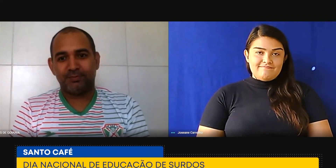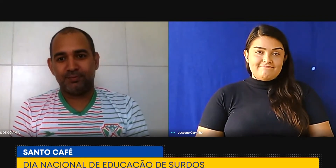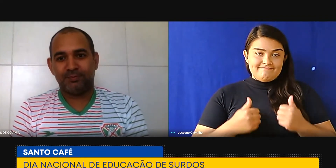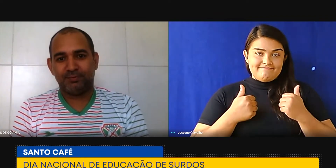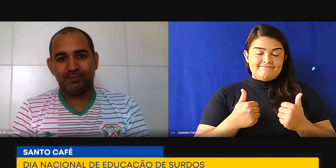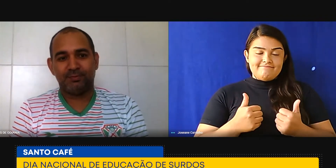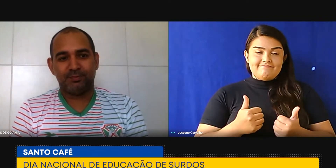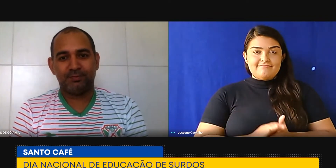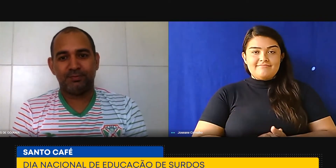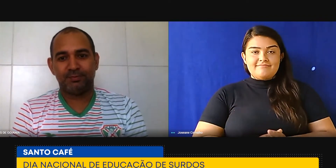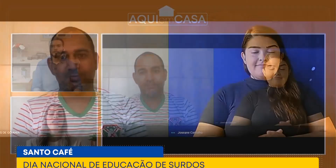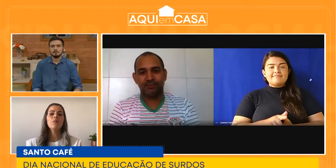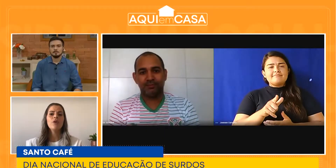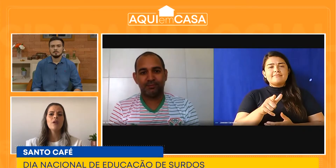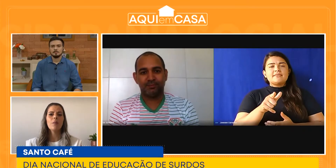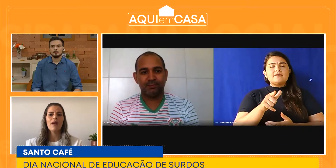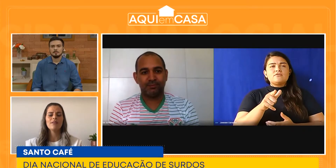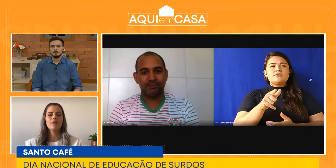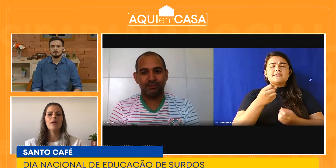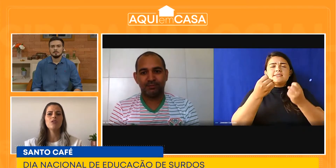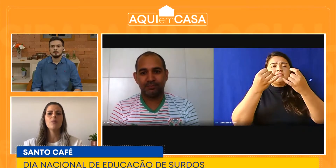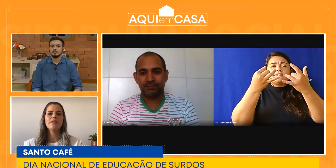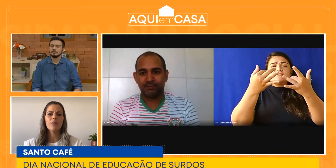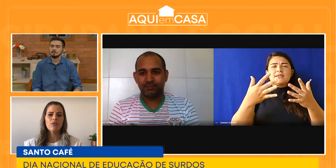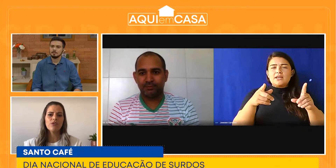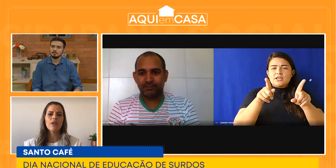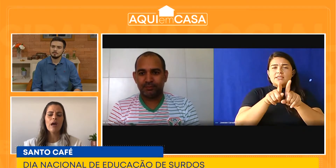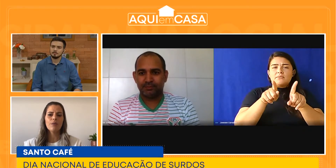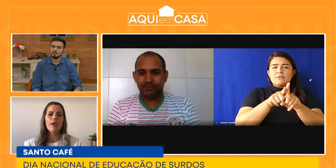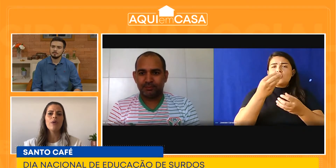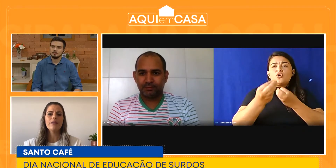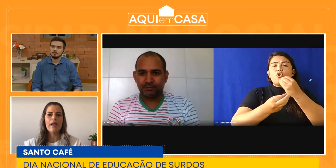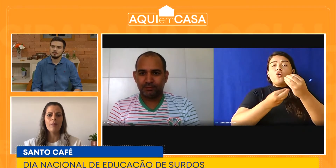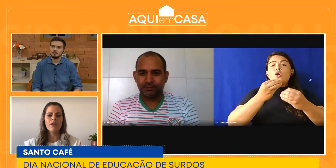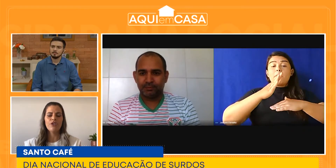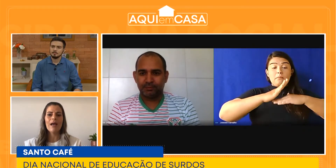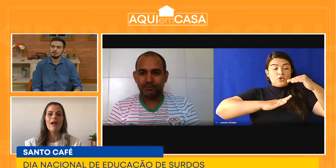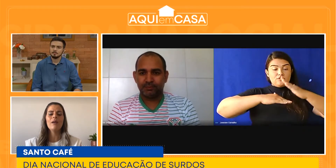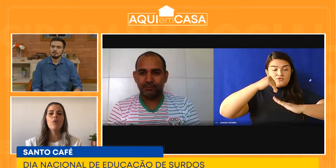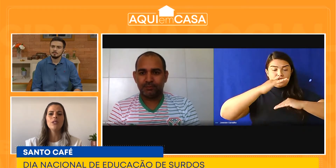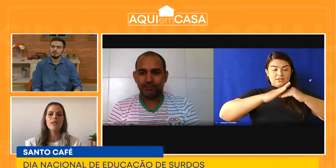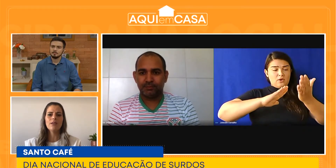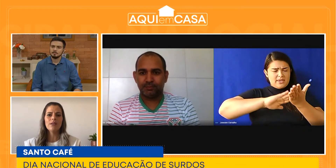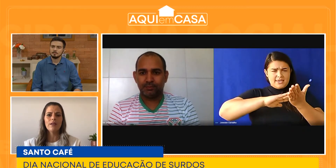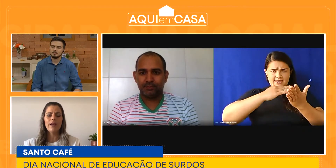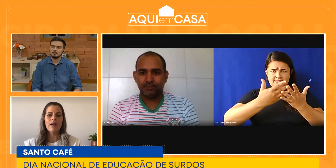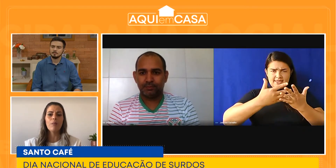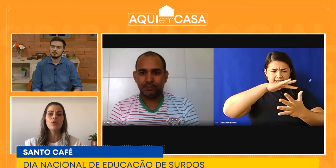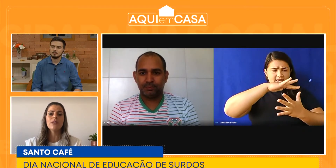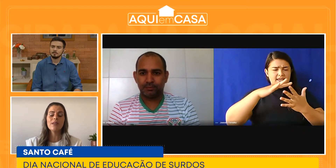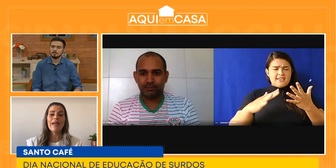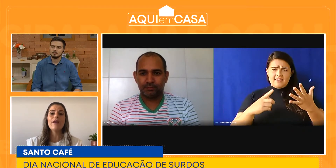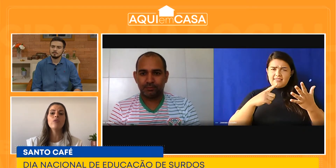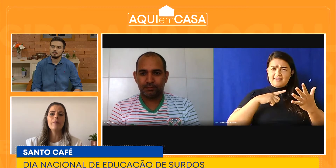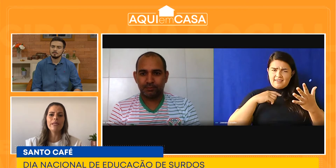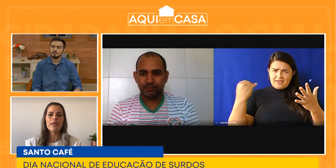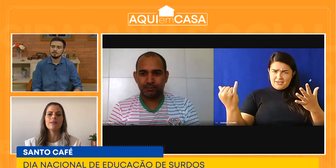Certo. Leonardo, fala um pouquinho mais também sobre esse profissional, né? O intérprete, da importância dele, a importância da regulamentação